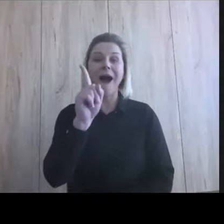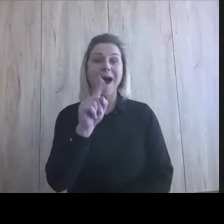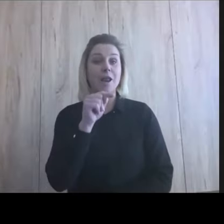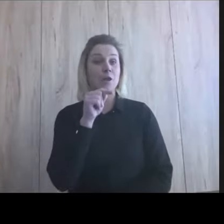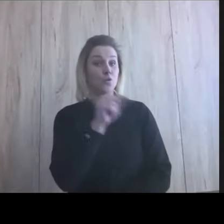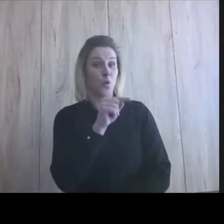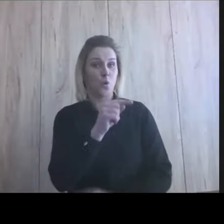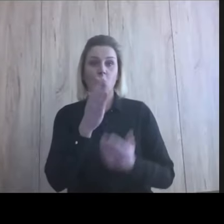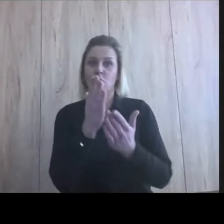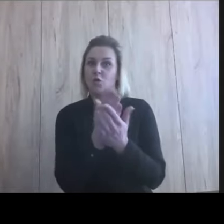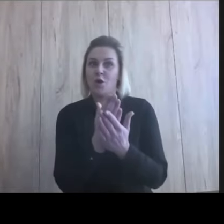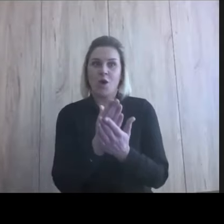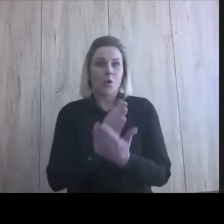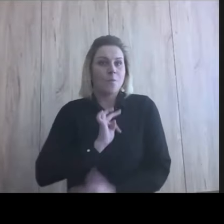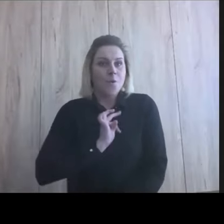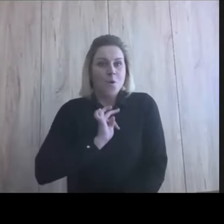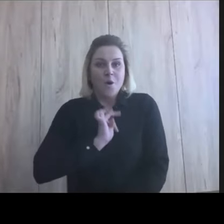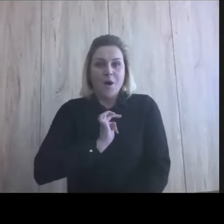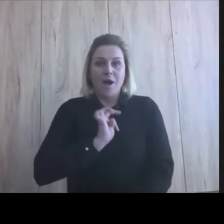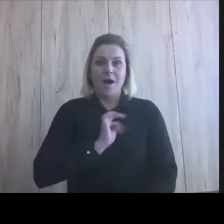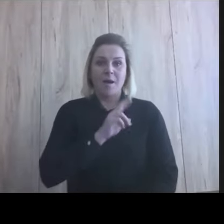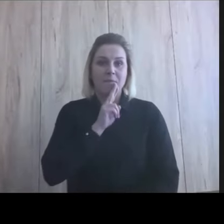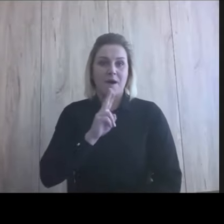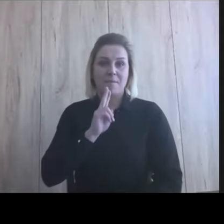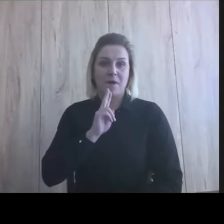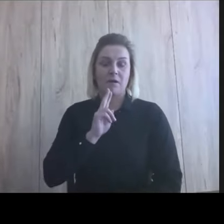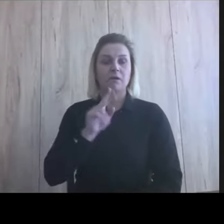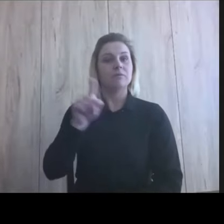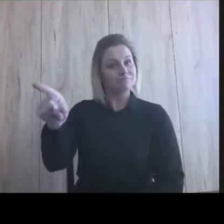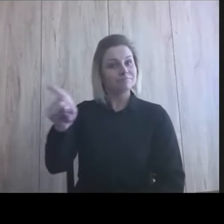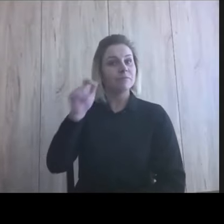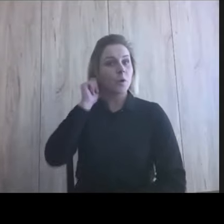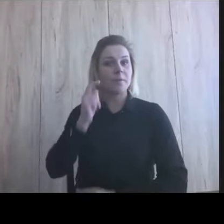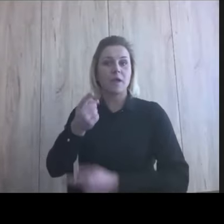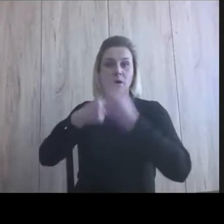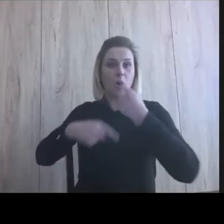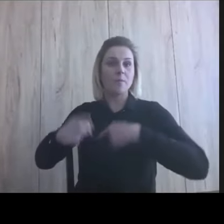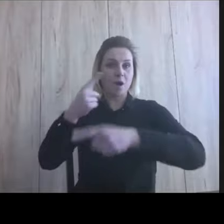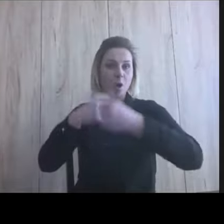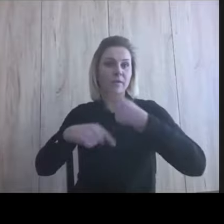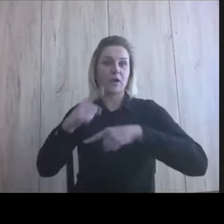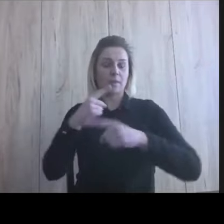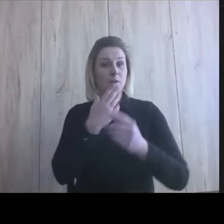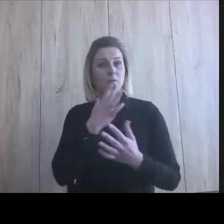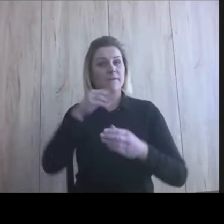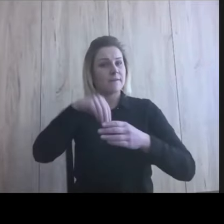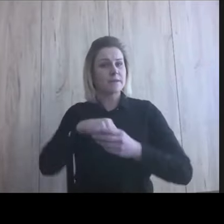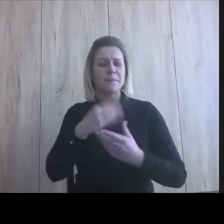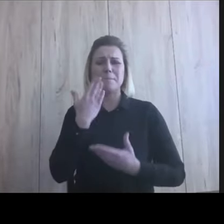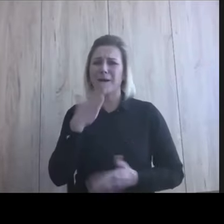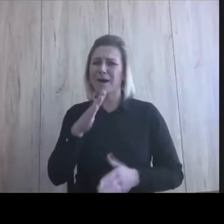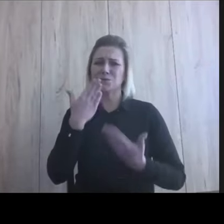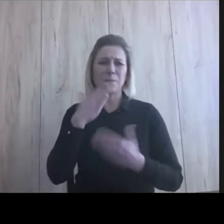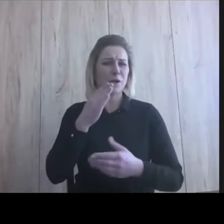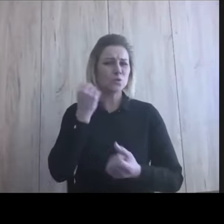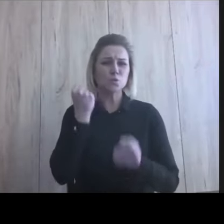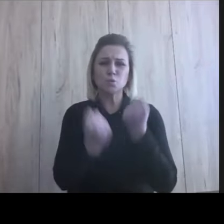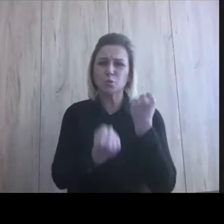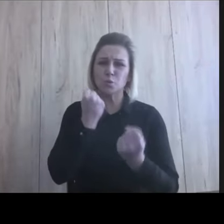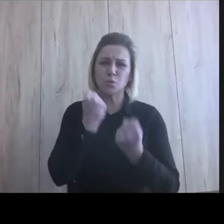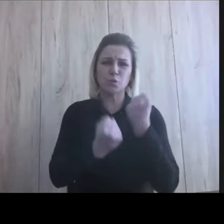Jak rozmawiałem z nią o tym, to powiedziała mi, że bardzo, bardzo trudno było mu zrozumieć